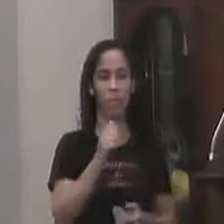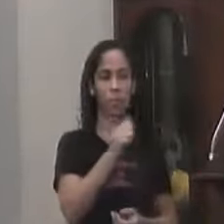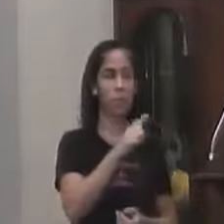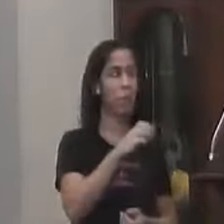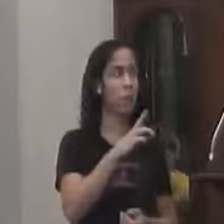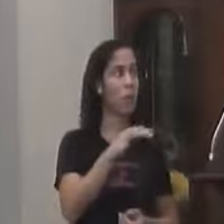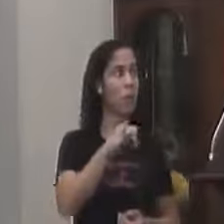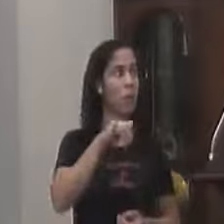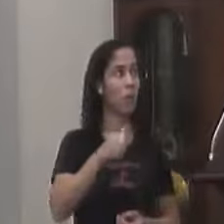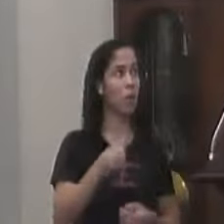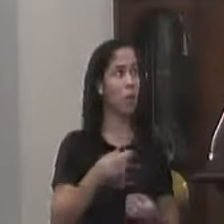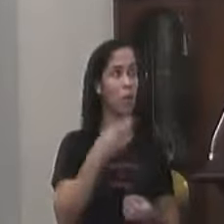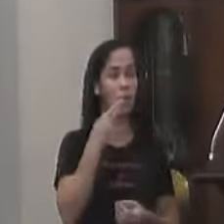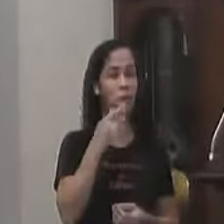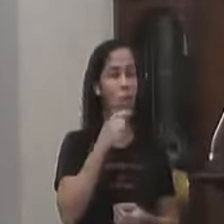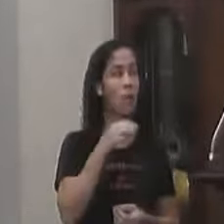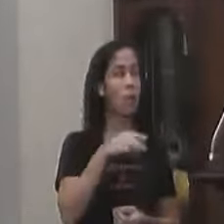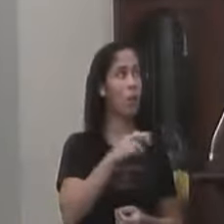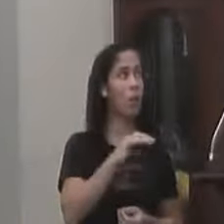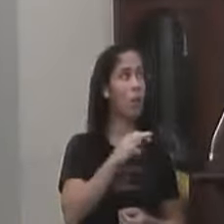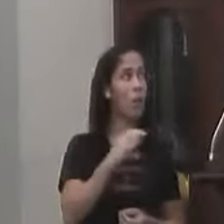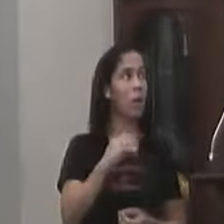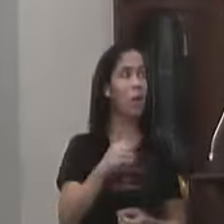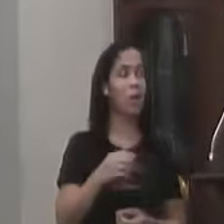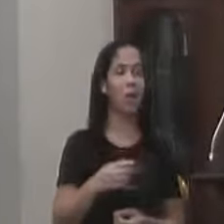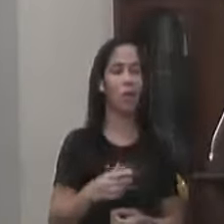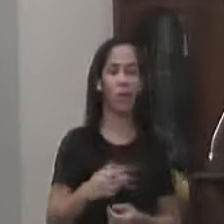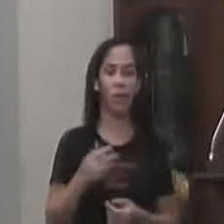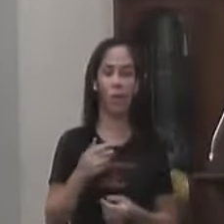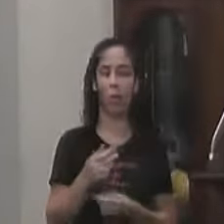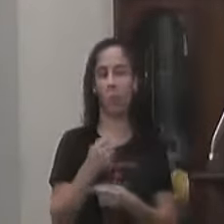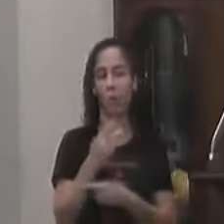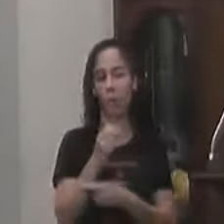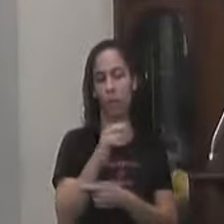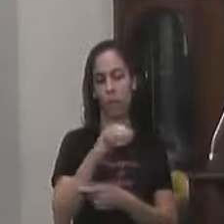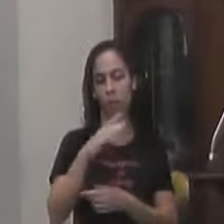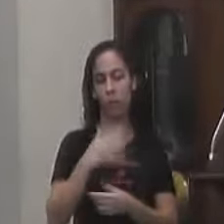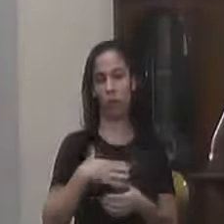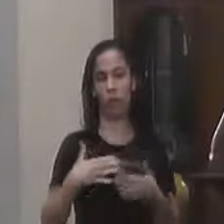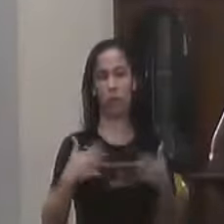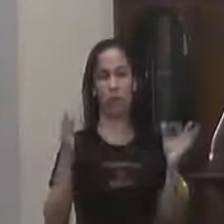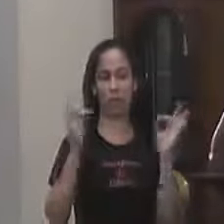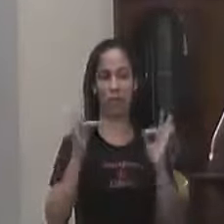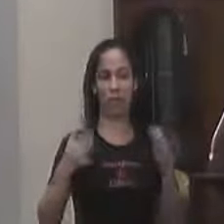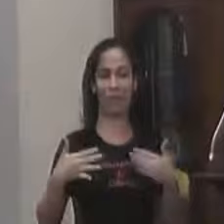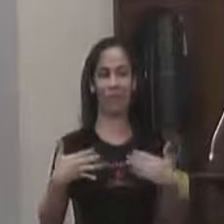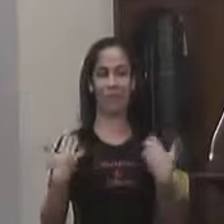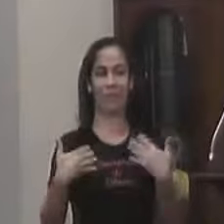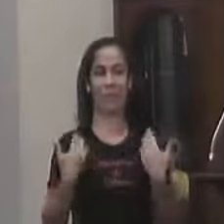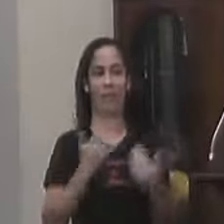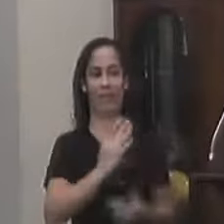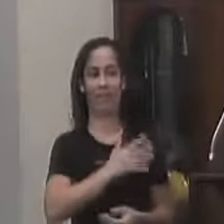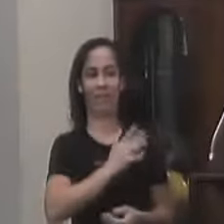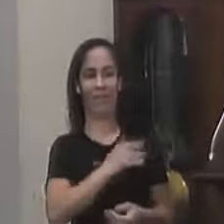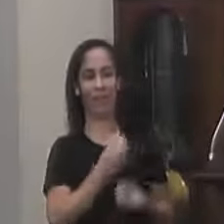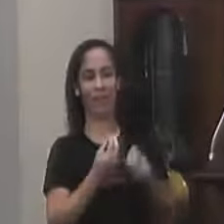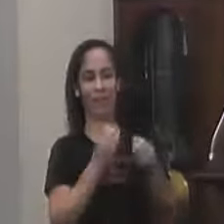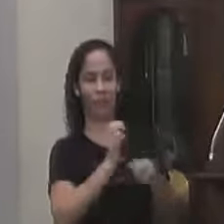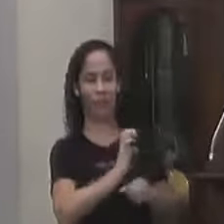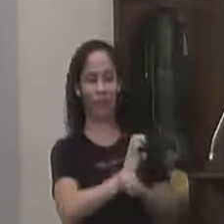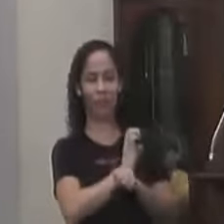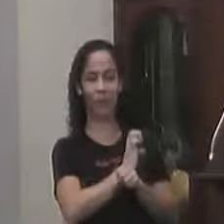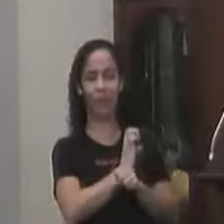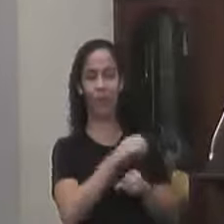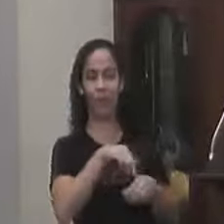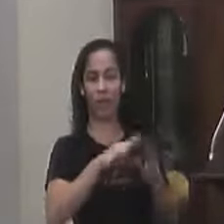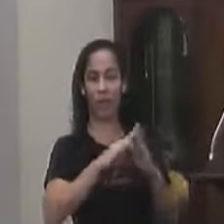Ainda falando Com o deputado Márcio Pacheco Com orgulho Com coração Cheio de alegria Que a gente pode Falar que essa Câmara